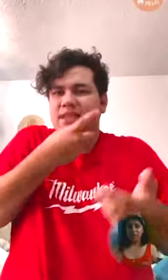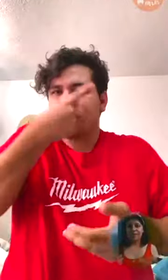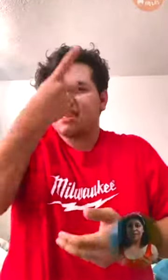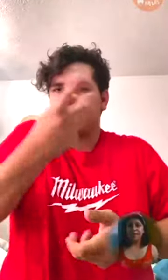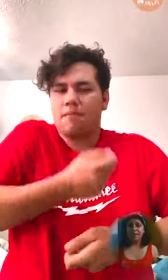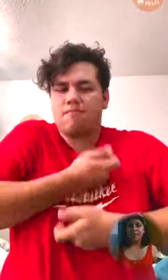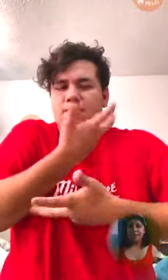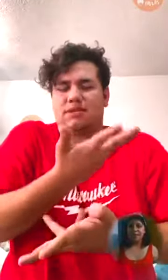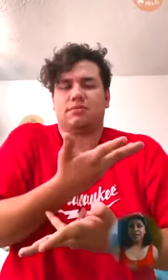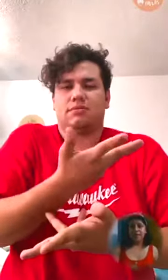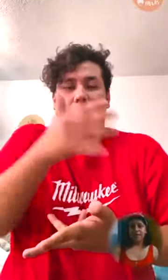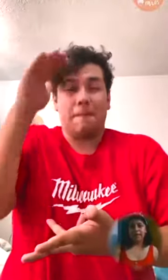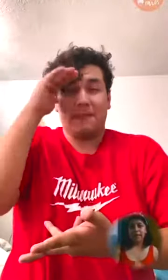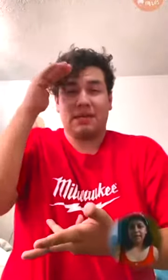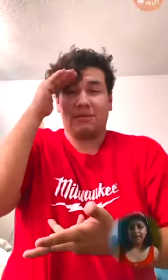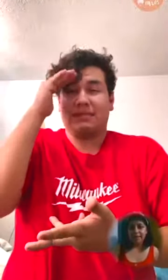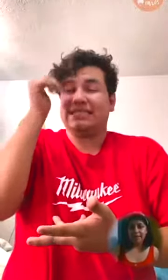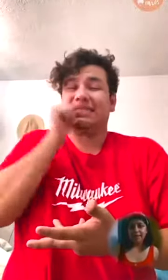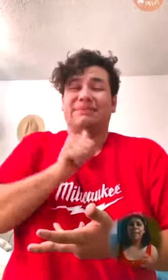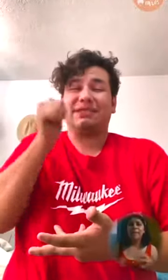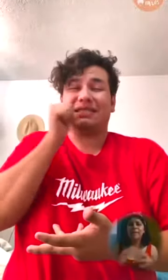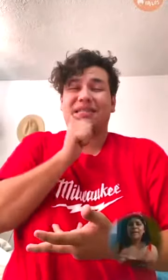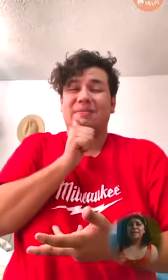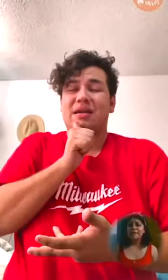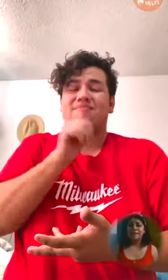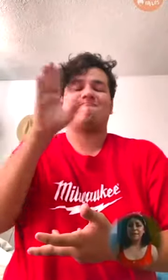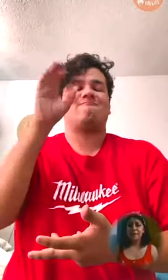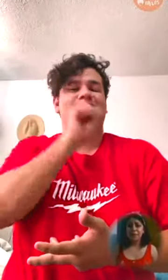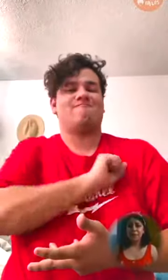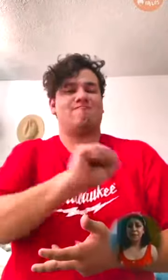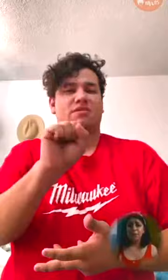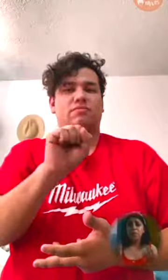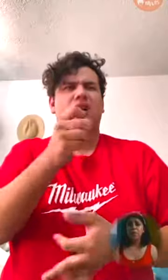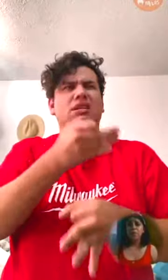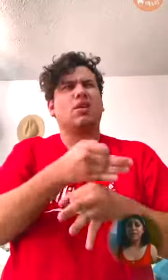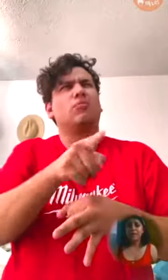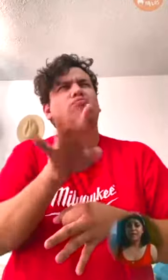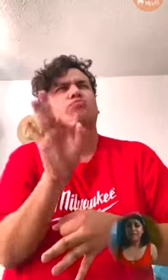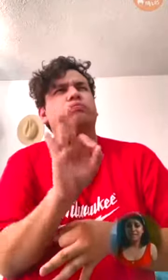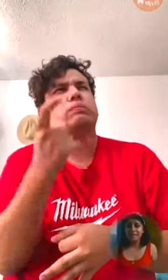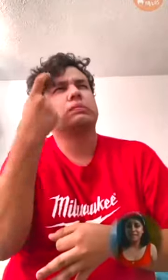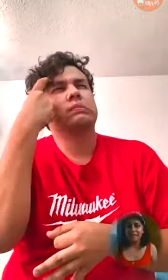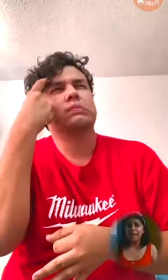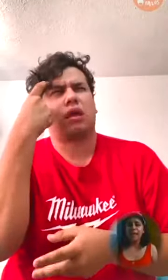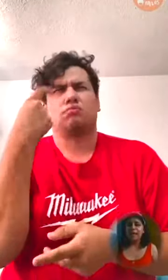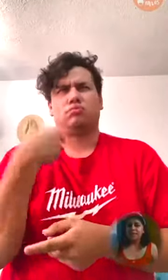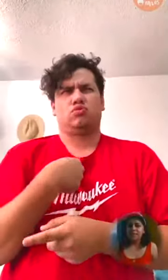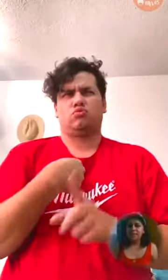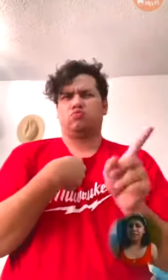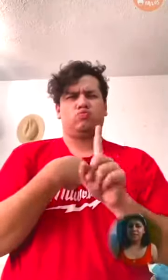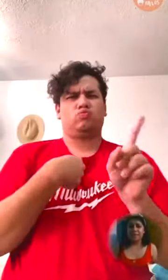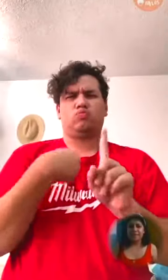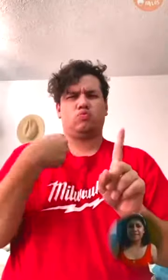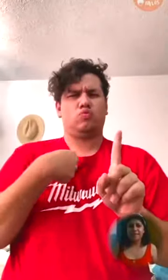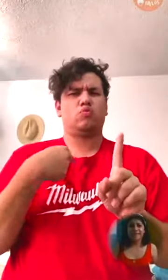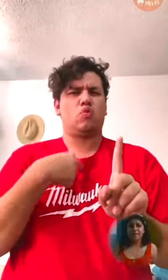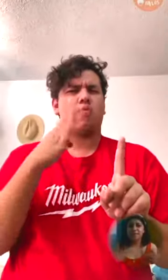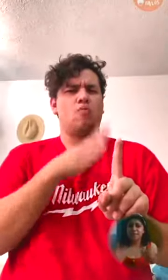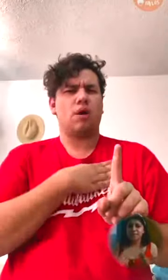siempre está inclinado a la maldad. Y en este momento tú puedes estar pensando que tú no eres así y que lo que te